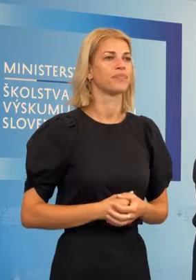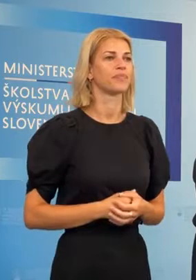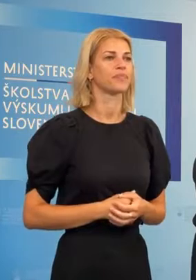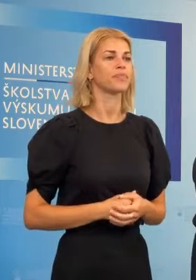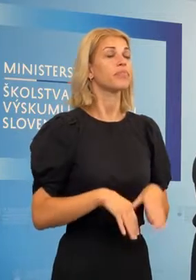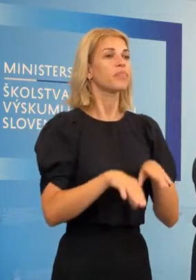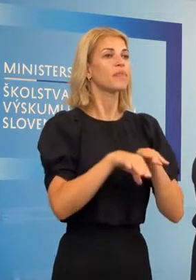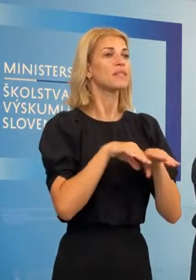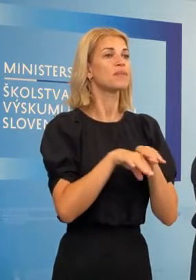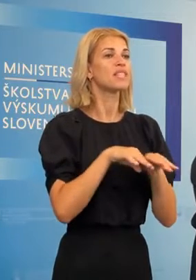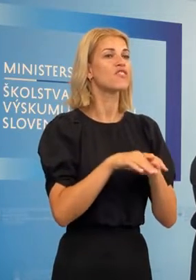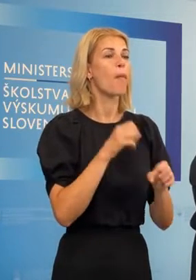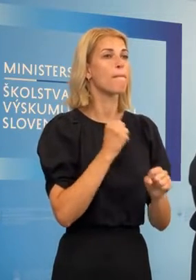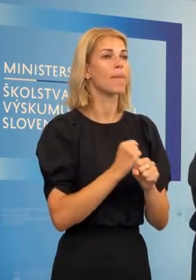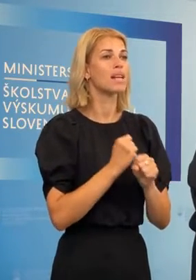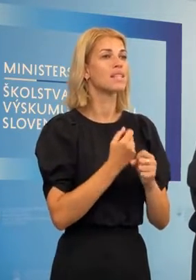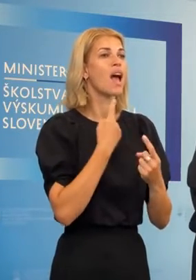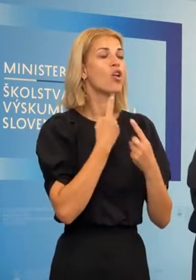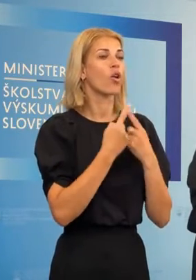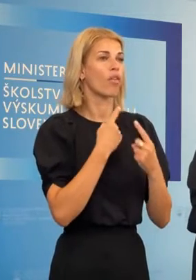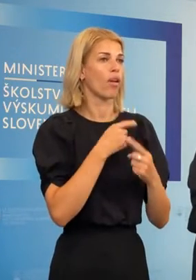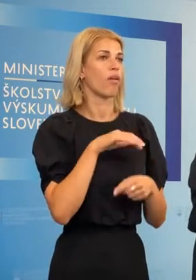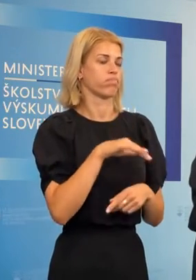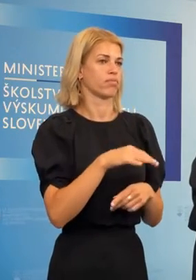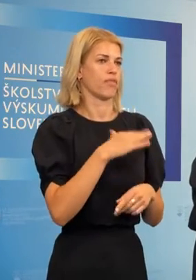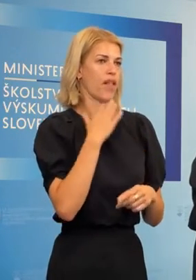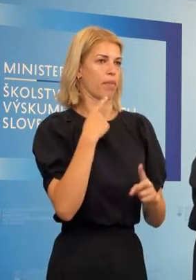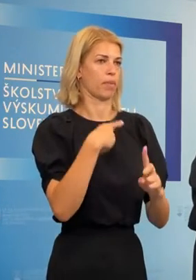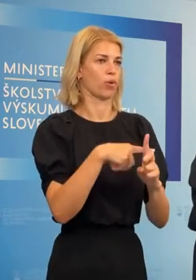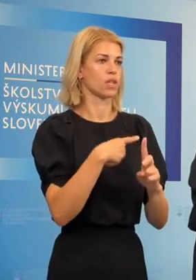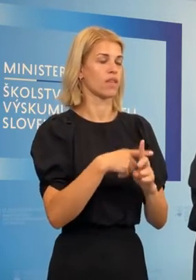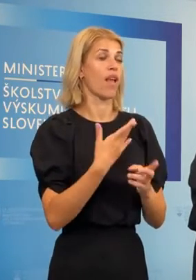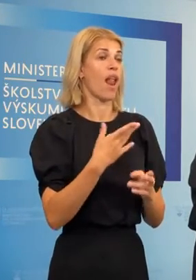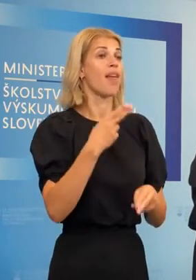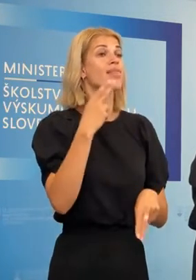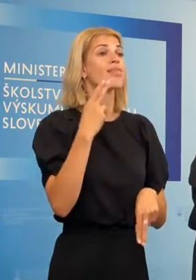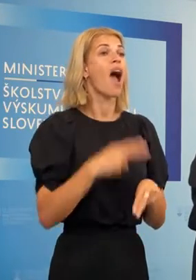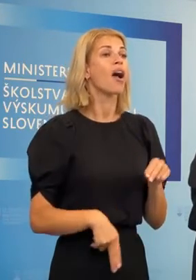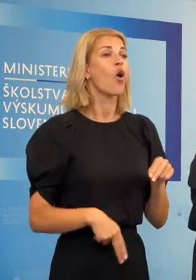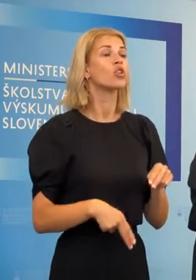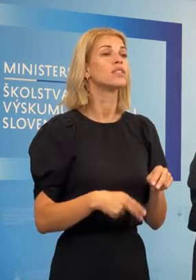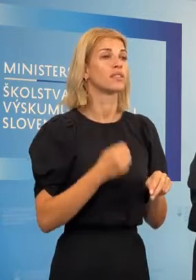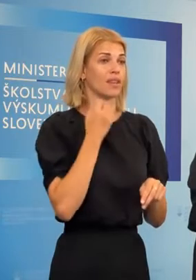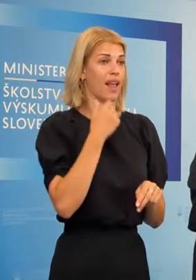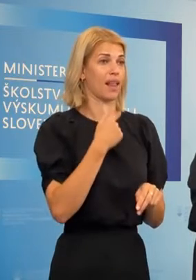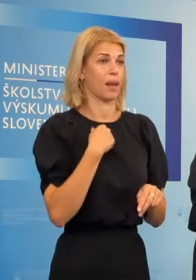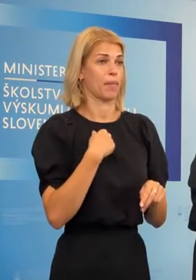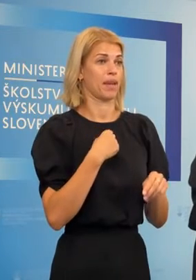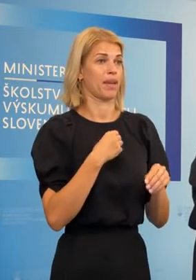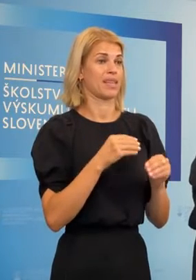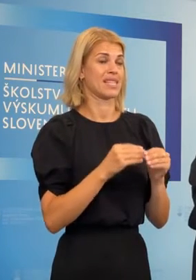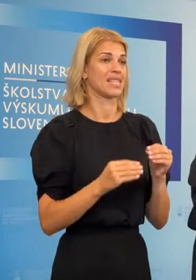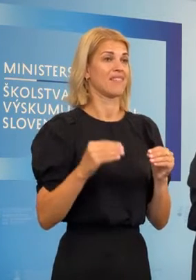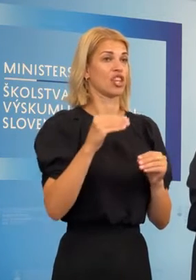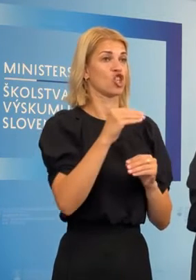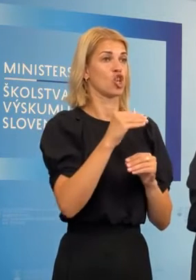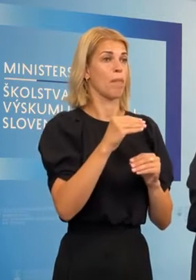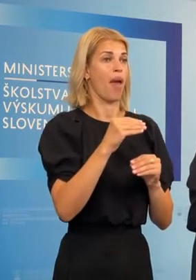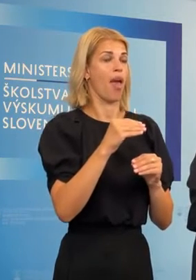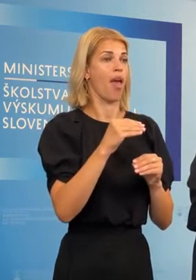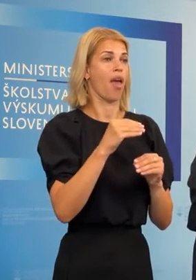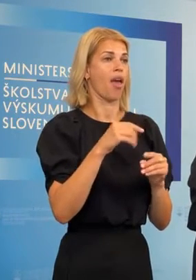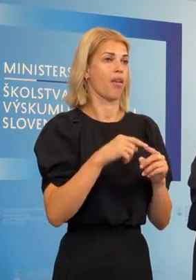rezertom práce tie rokovania prebehol veľmi pozitívne. Len ono na konci dňa, ak zvýšujeme tie pásma, nebudeme mať